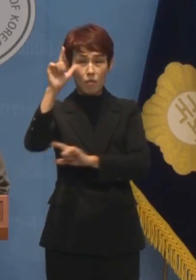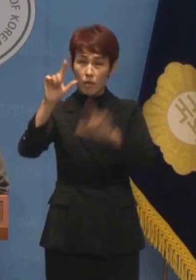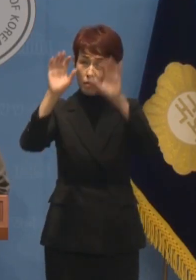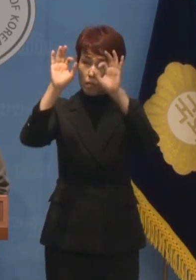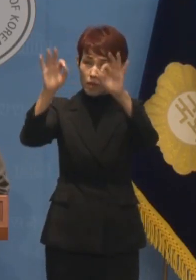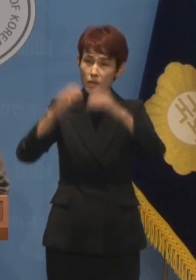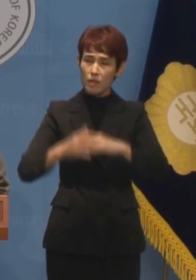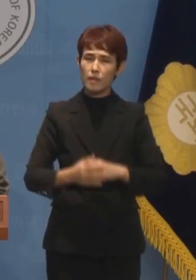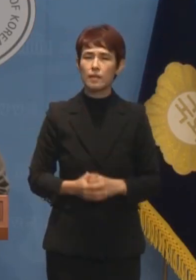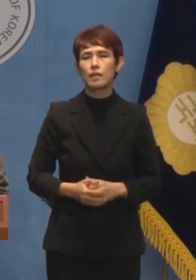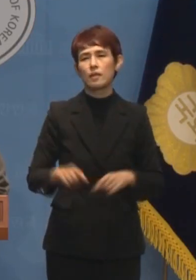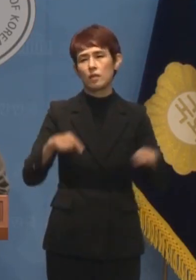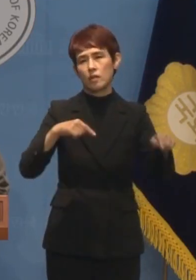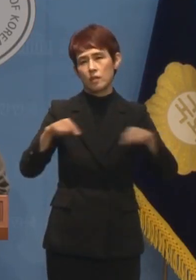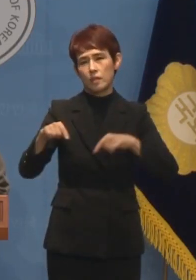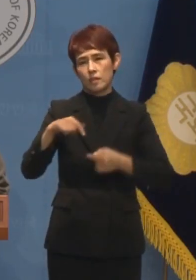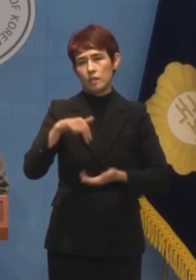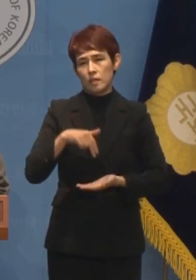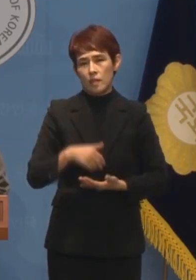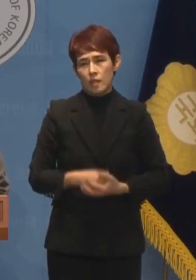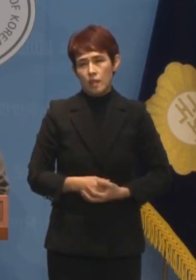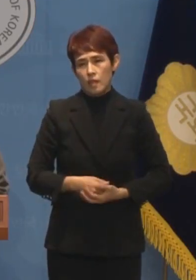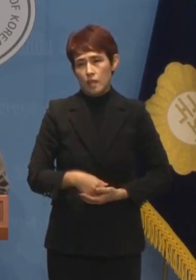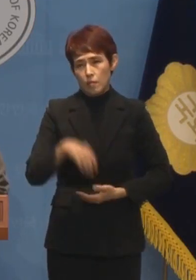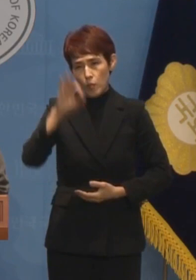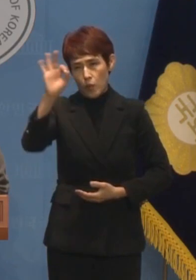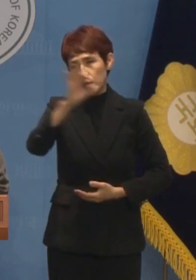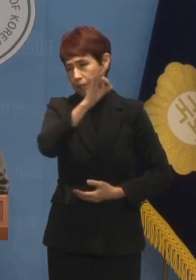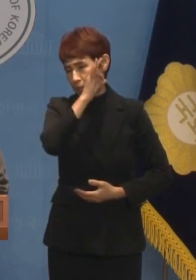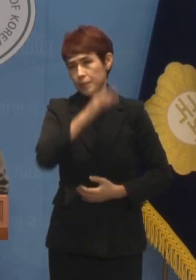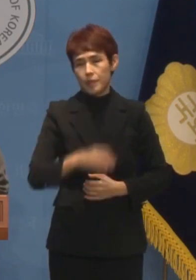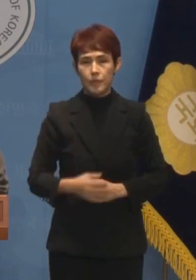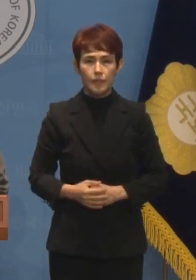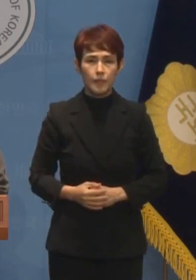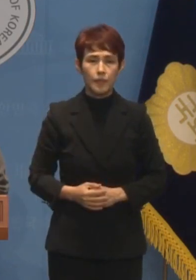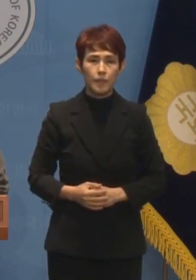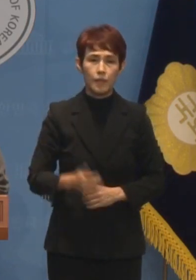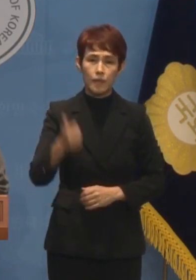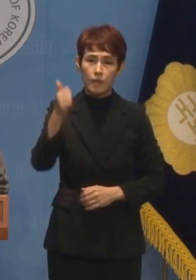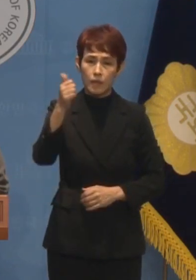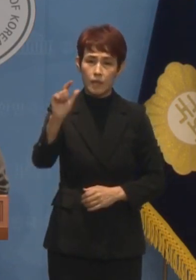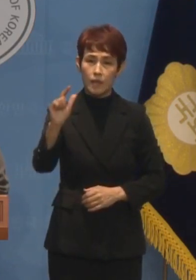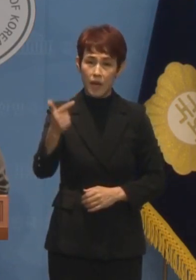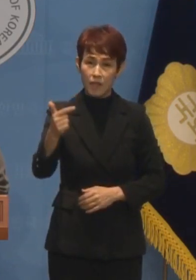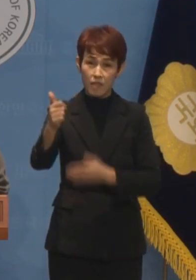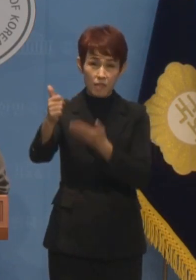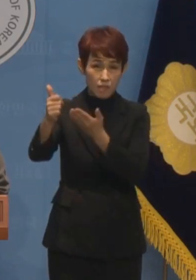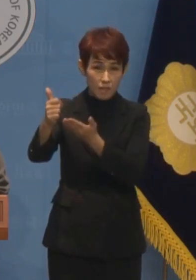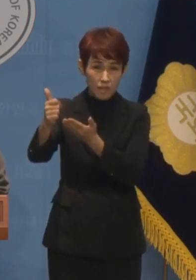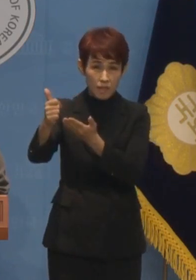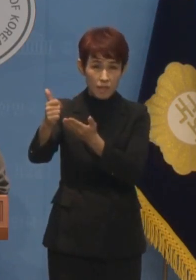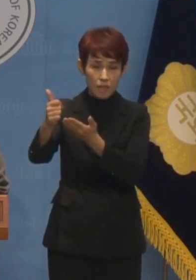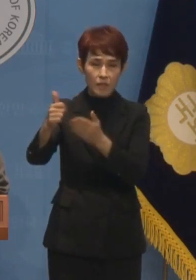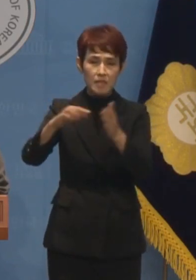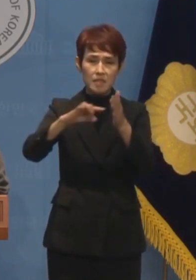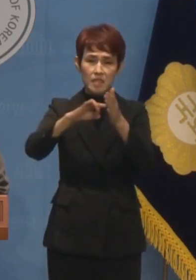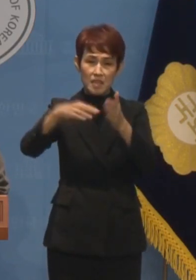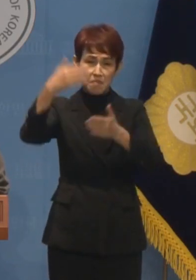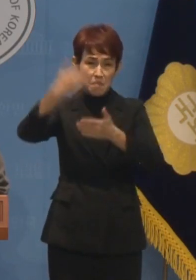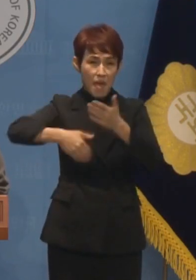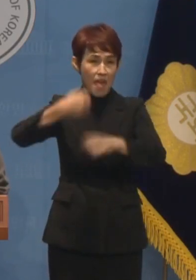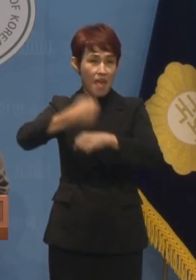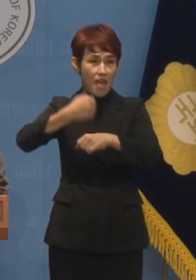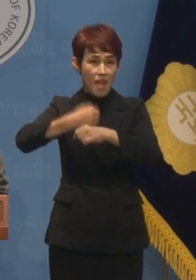우리 정치가 부끄러워집니다. 사실 한동훈 대표는 지금 감세를 외칠 때가